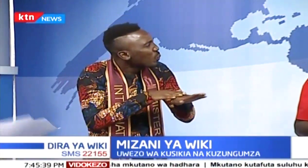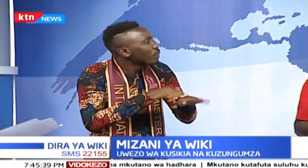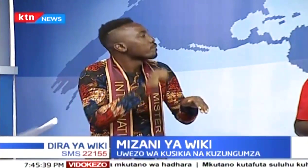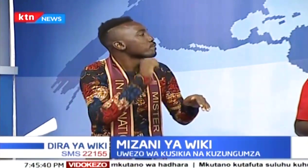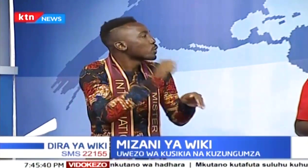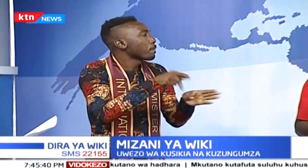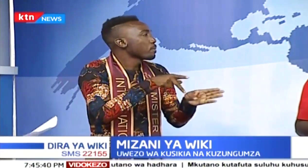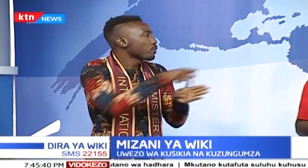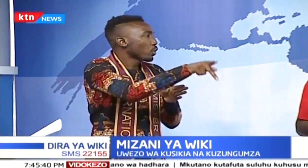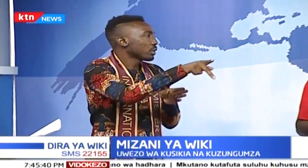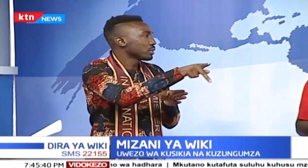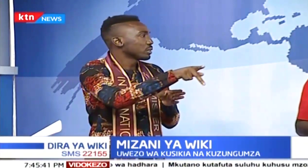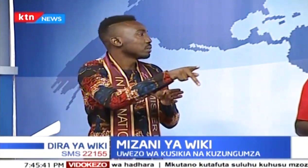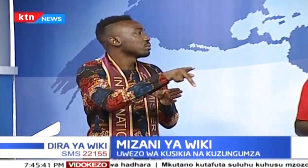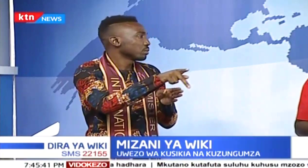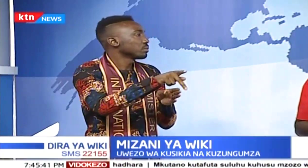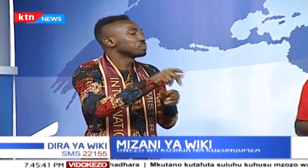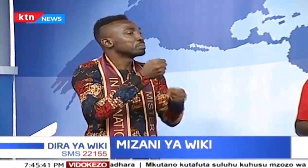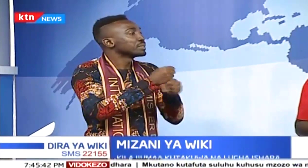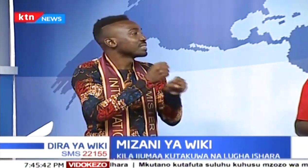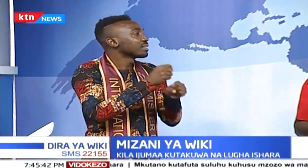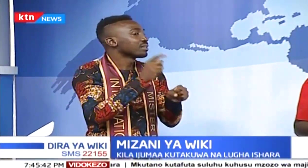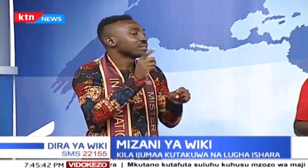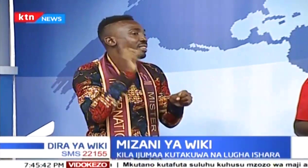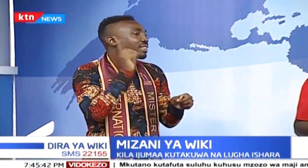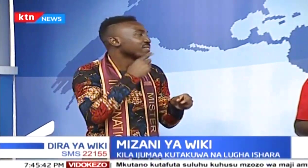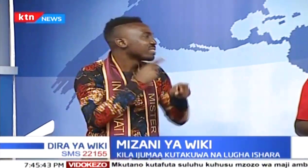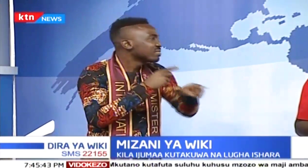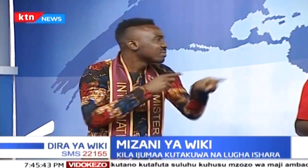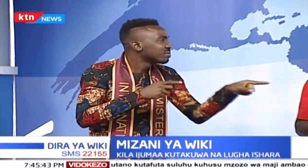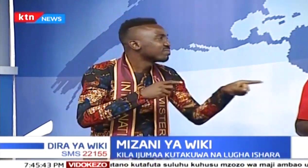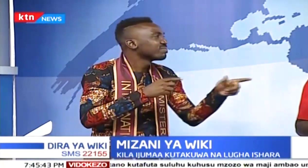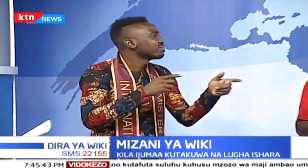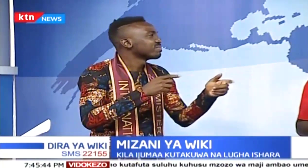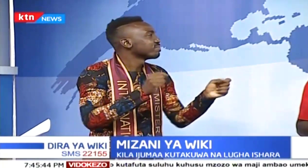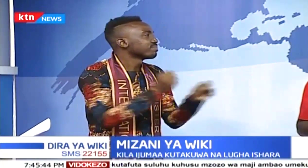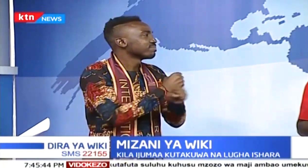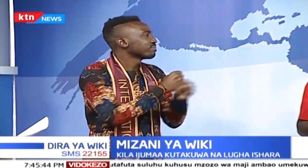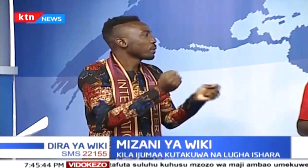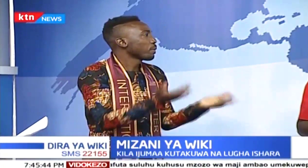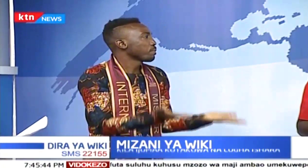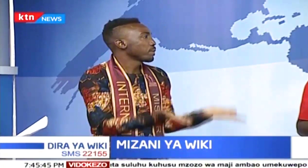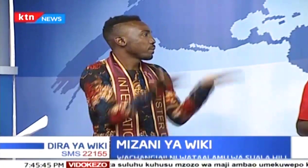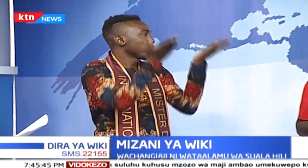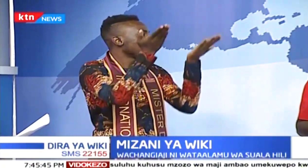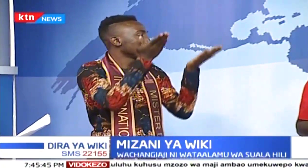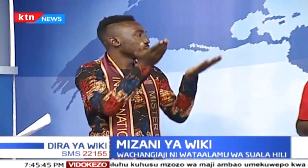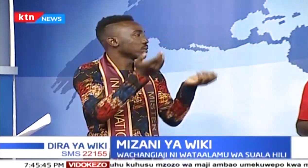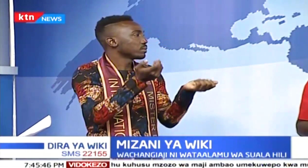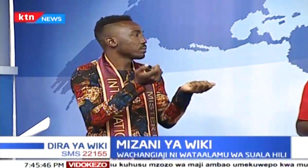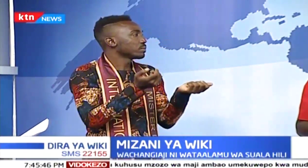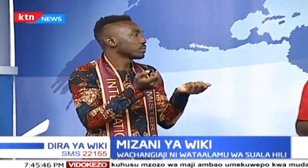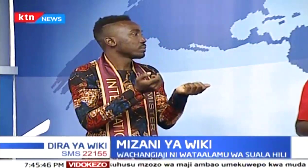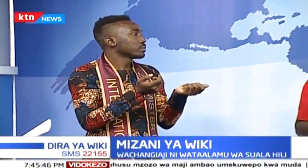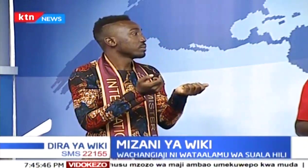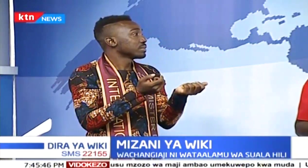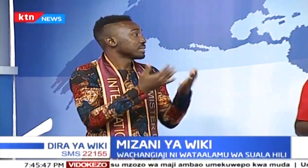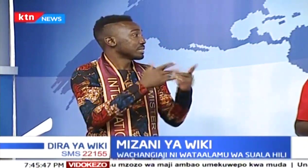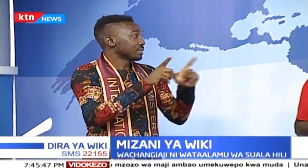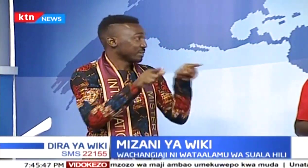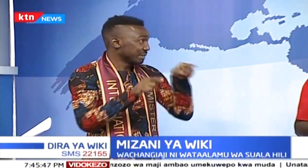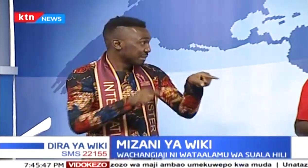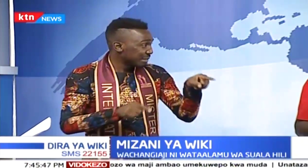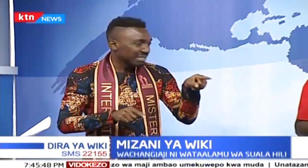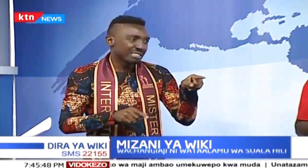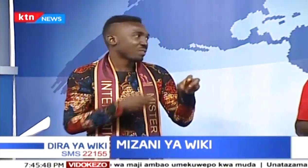wawajui kwa mba kuna luga kama hii. Wanasema hii ni luga yao, watu viziwe. Ama hii ni luga ya wale watu wa